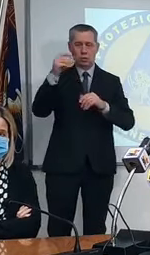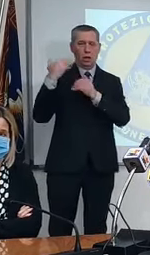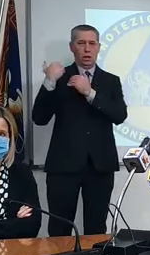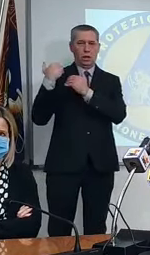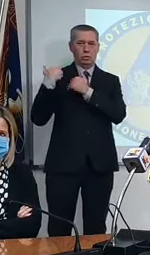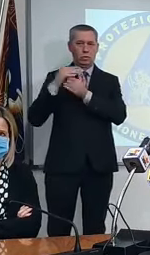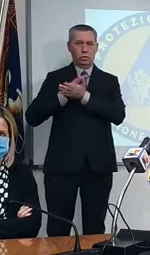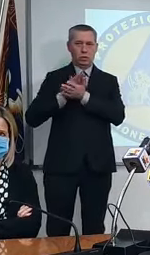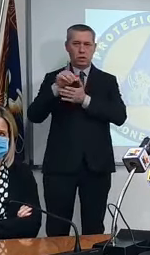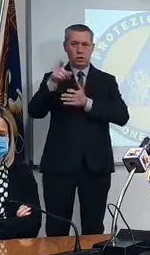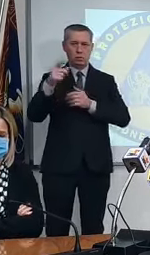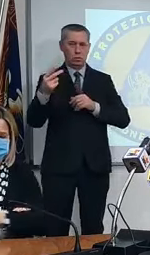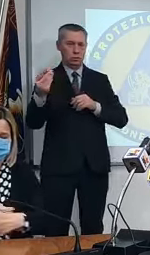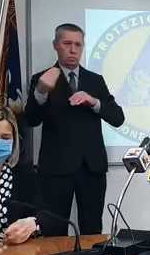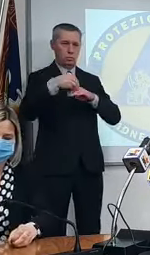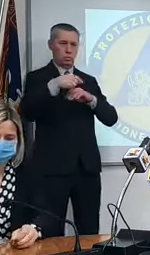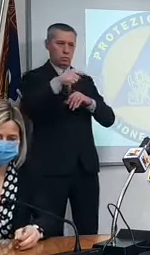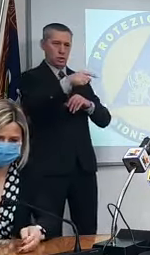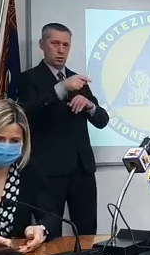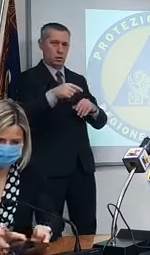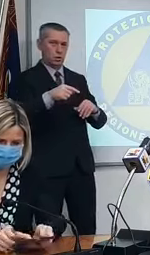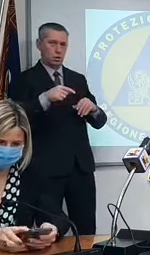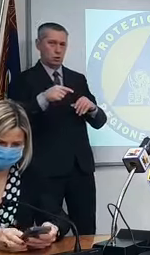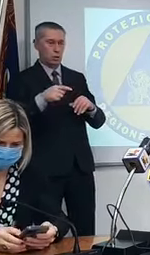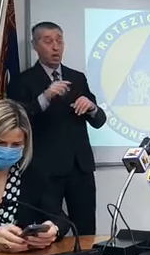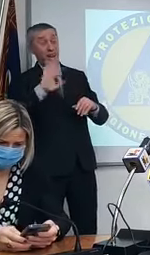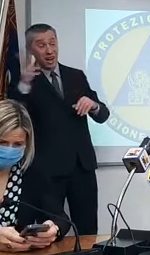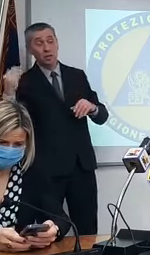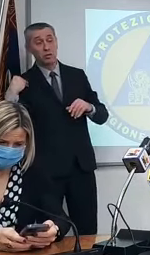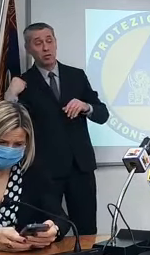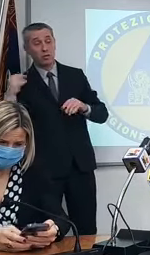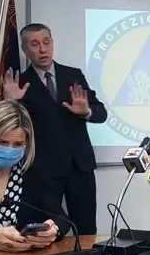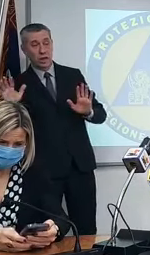pronta ma dovevo già parlare l'hanno già chiesto a me